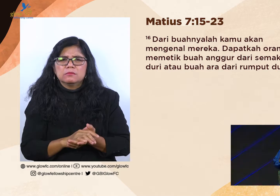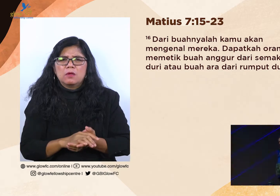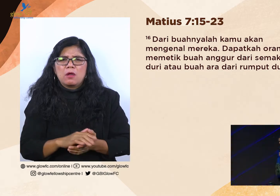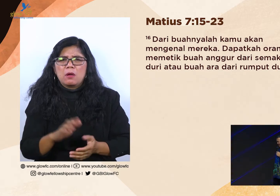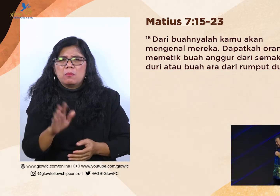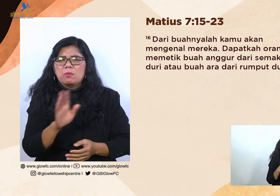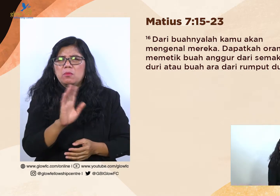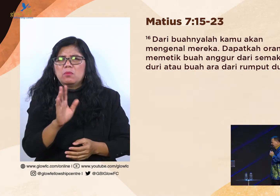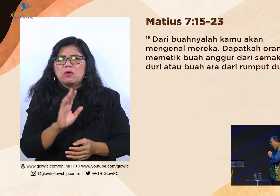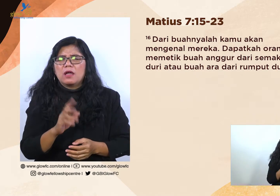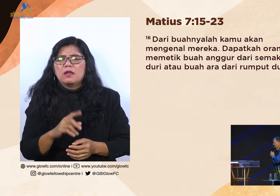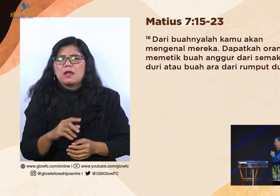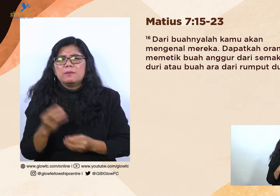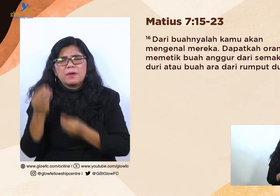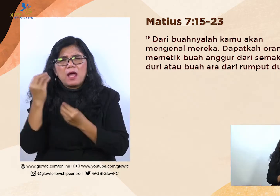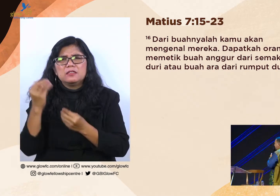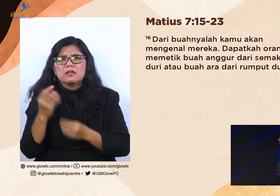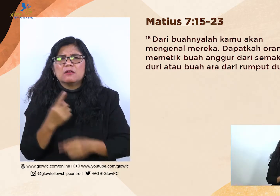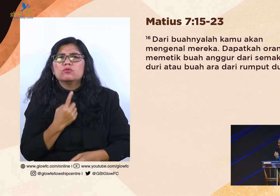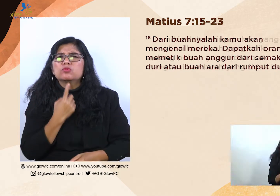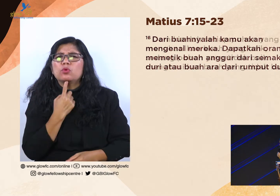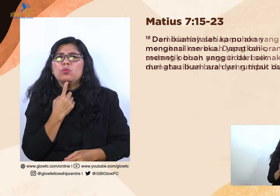kebencian itu? Kita lihat selanjutnya.